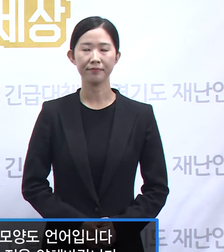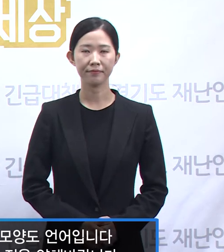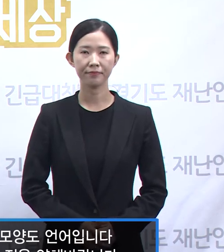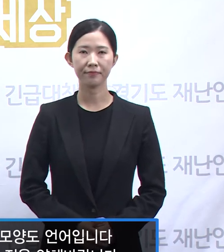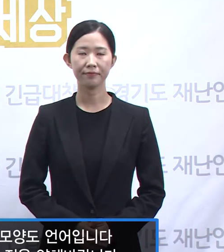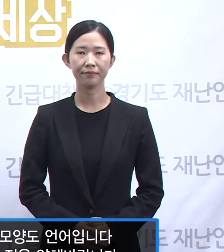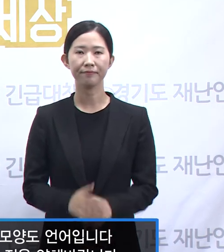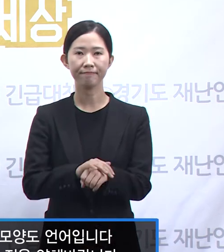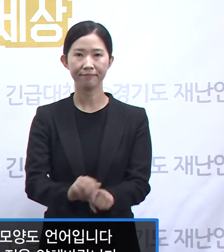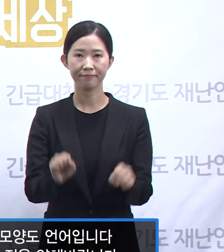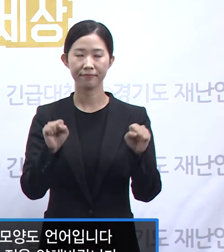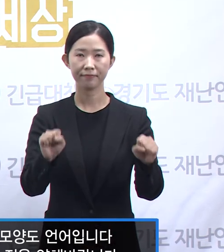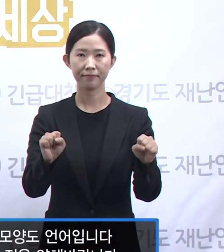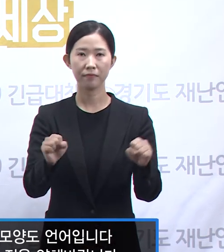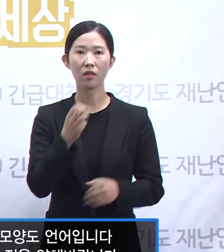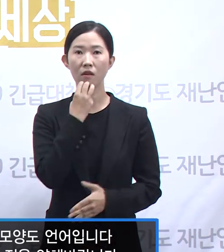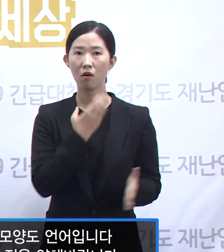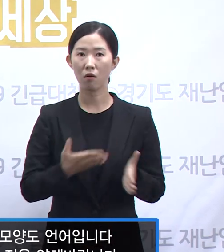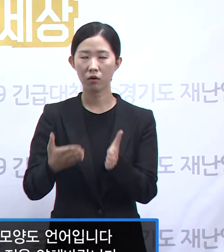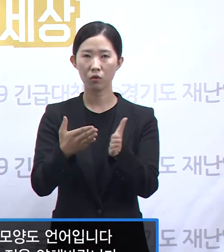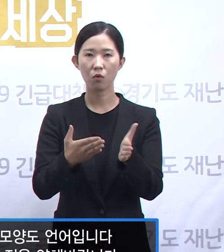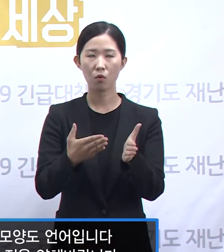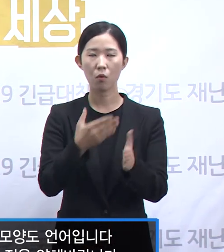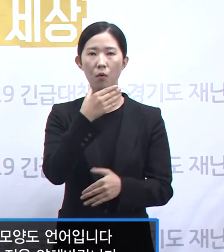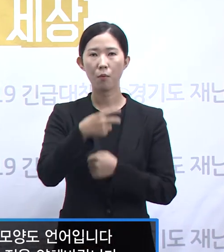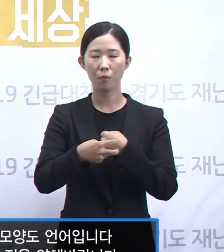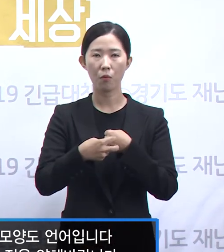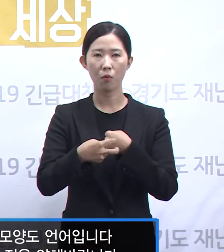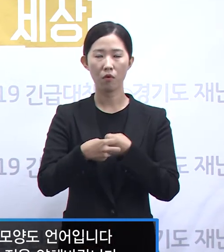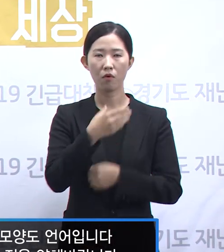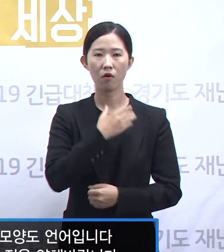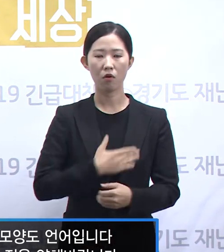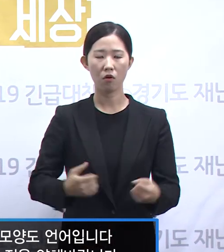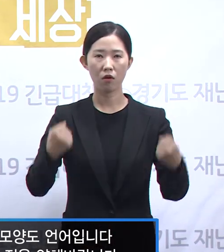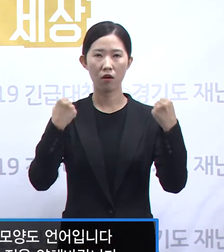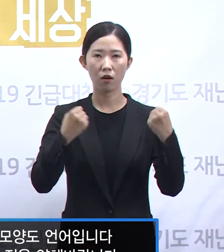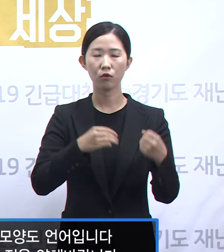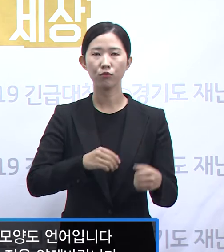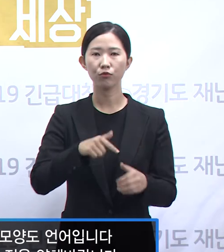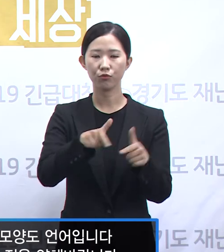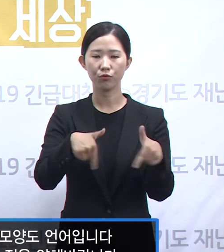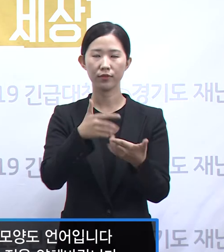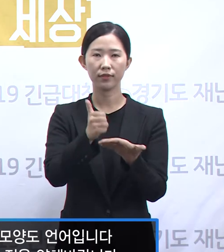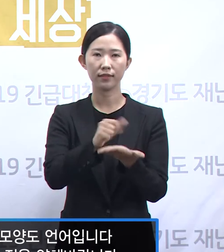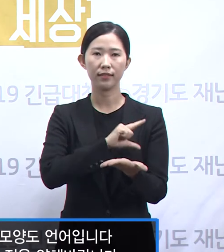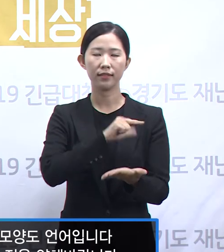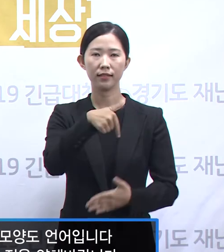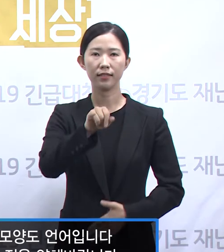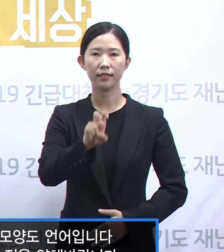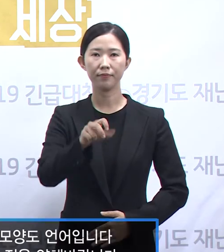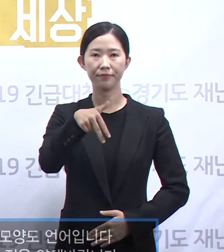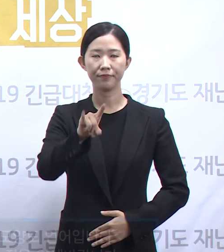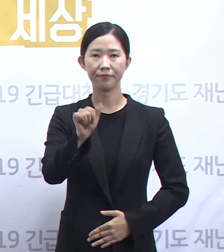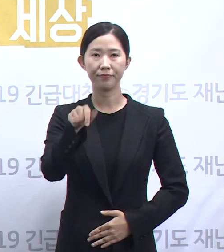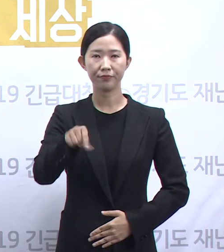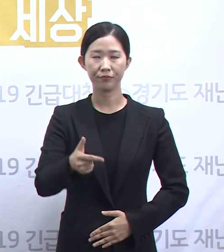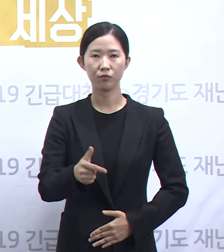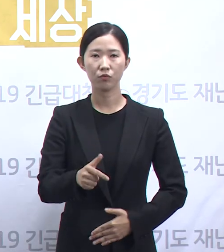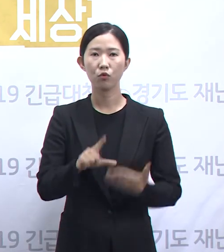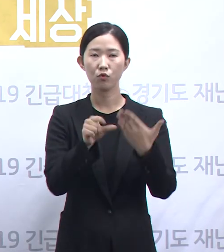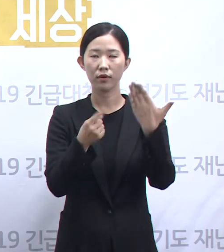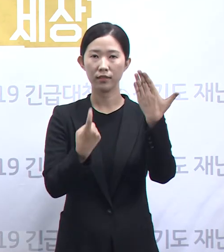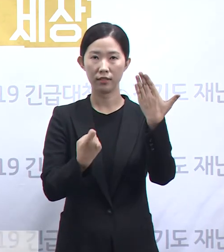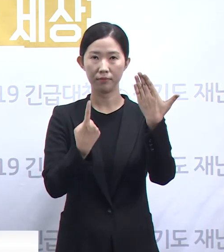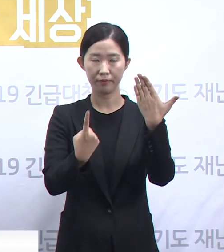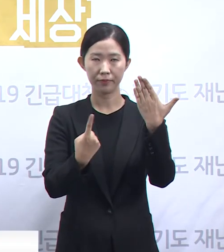안녕하십니까. 경기도 보건건강국장 김재훈입니다. 9월 11일 금요일 경기도 코로나19 대응 관련